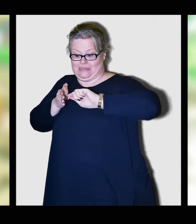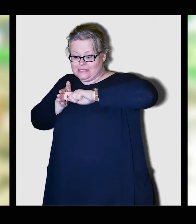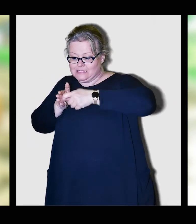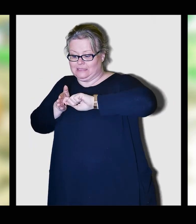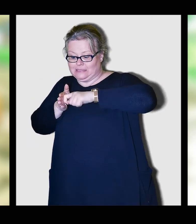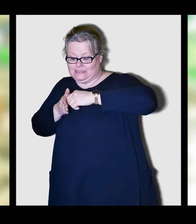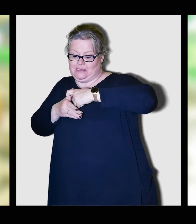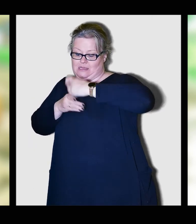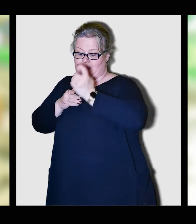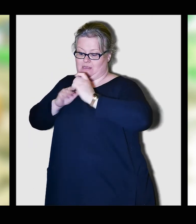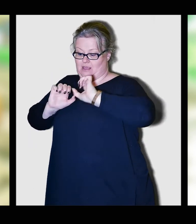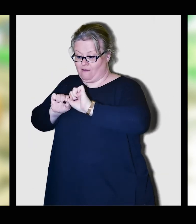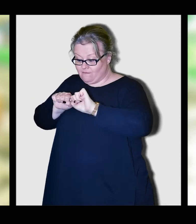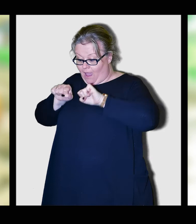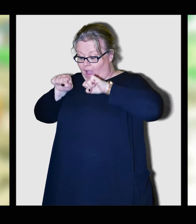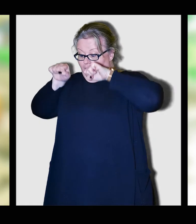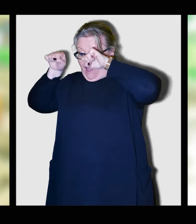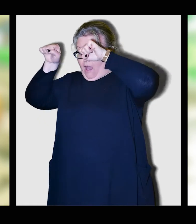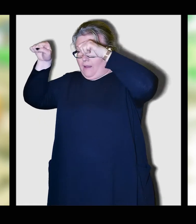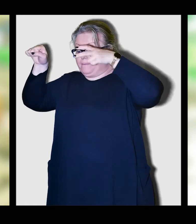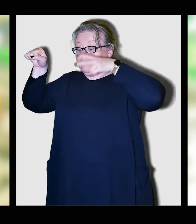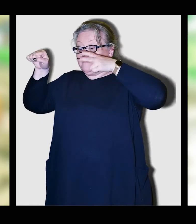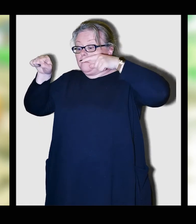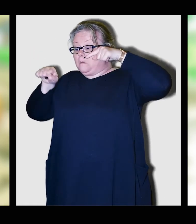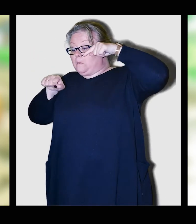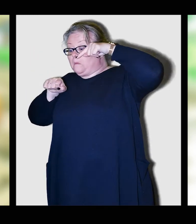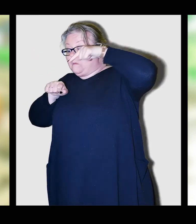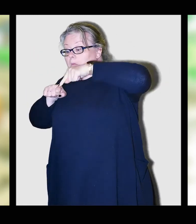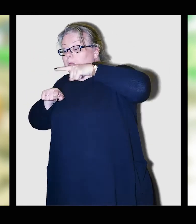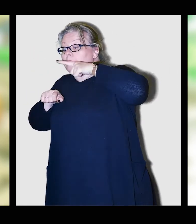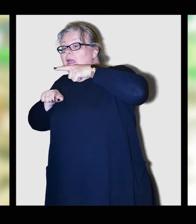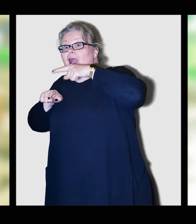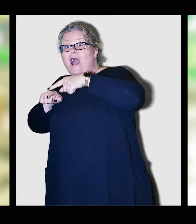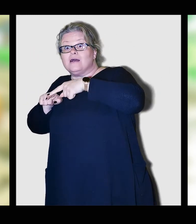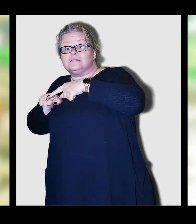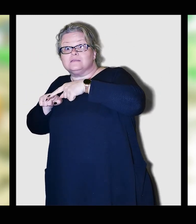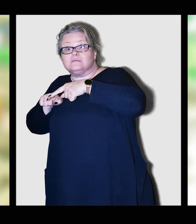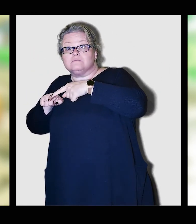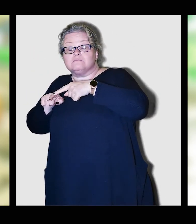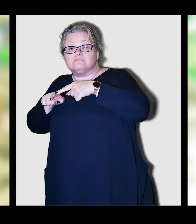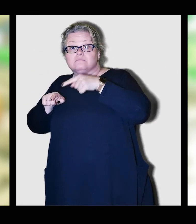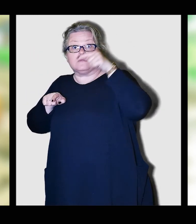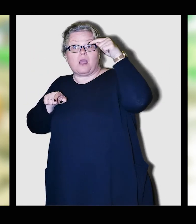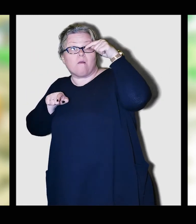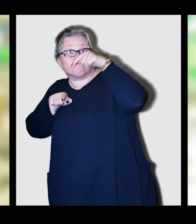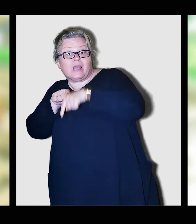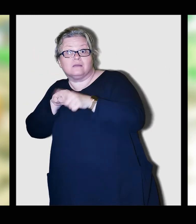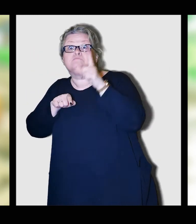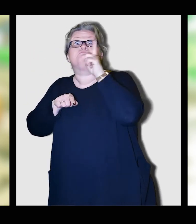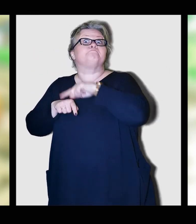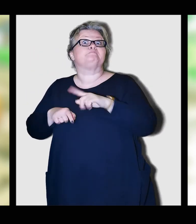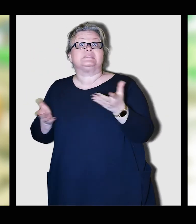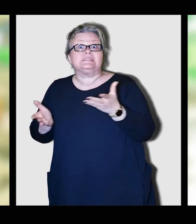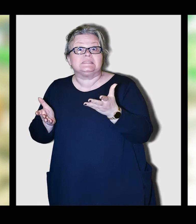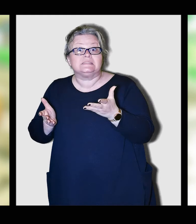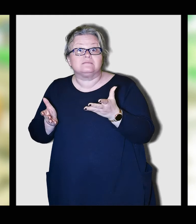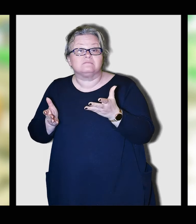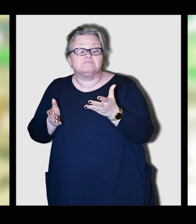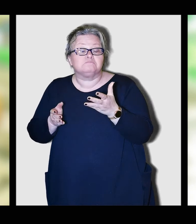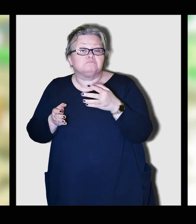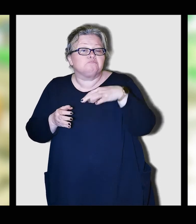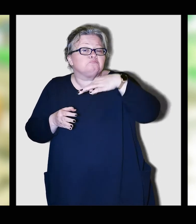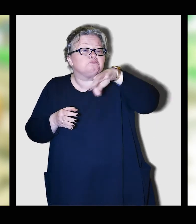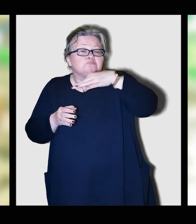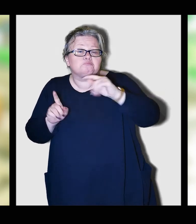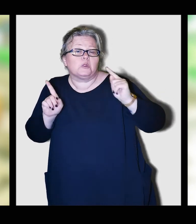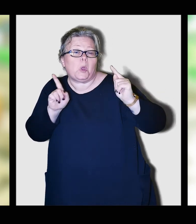a ládát. Felemelik a fedelét. Nézik, mi van benne. Hát, abban bizony nem volt egyéb, csak